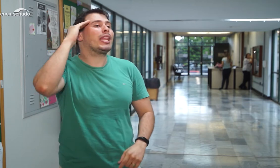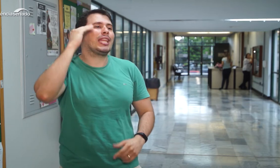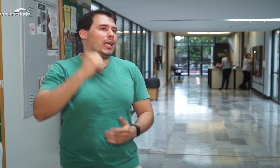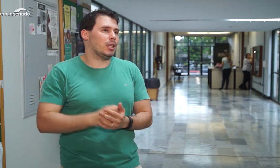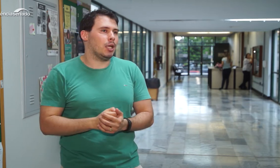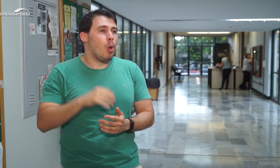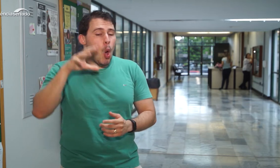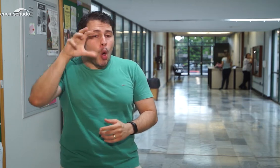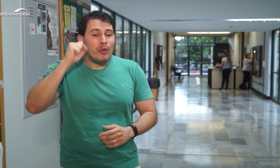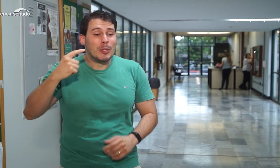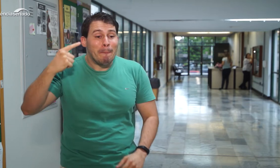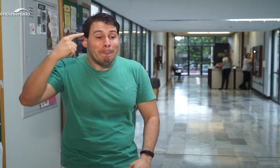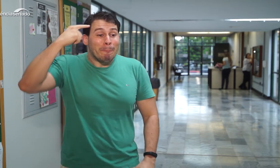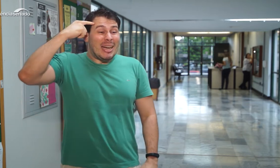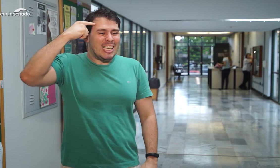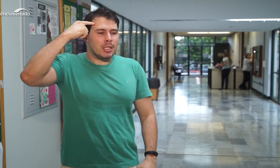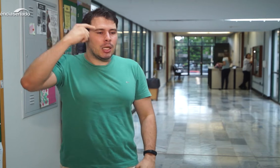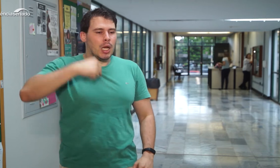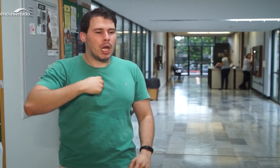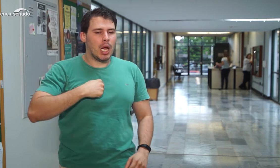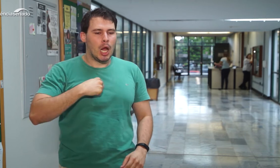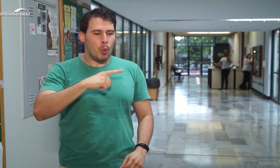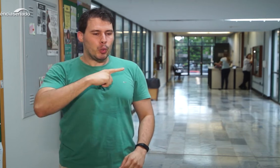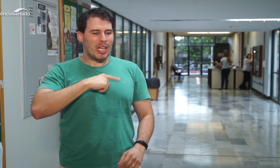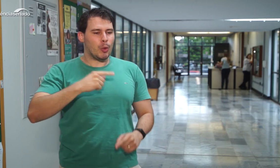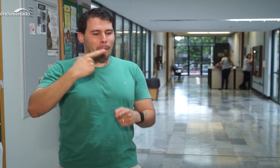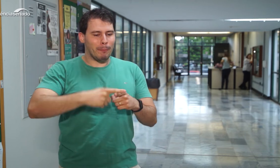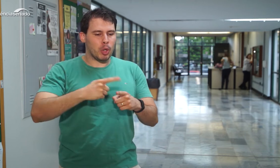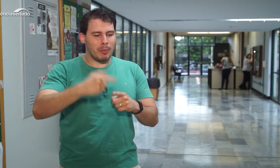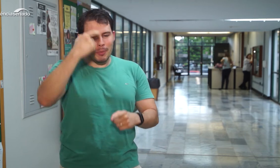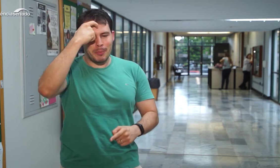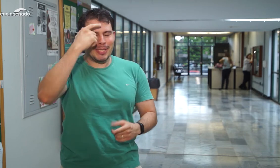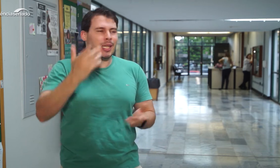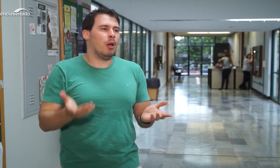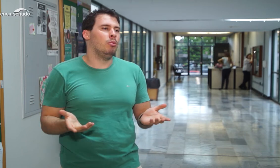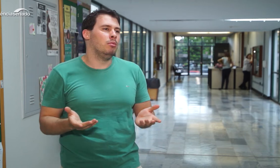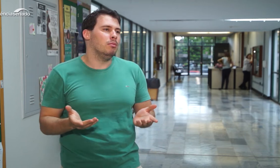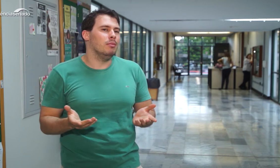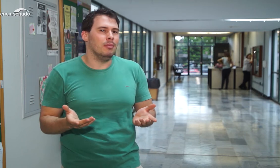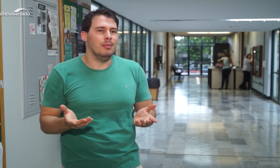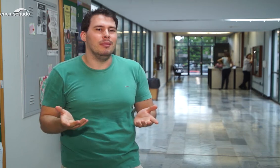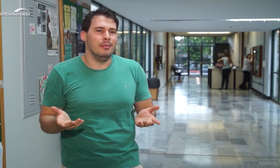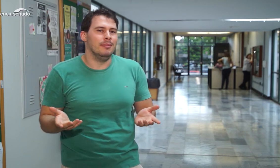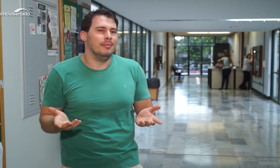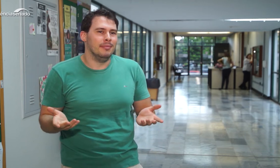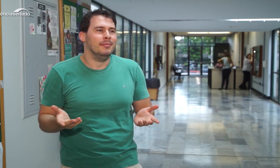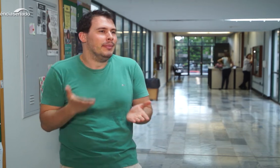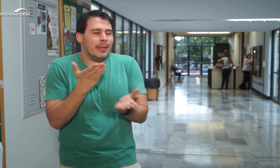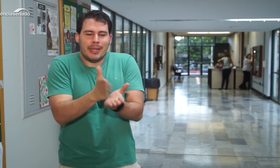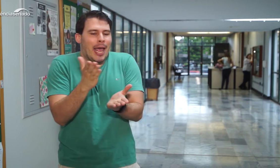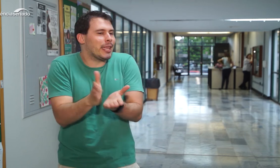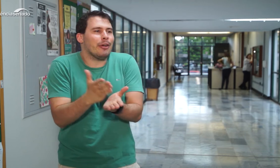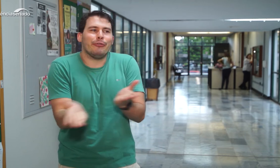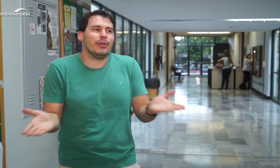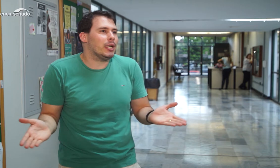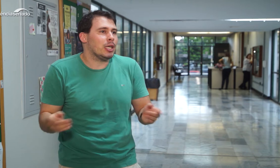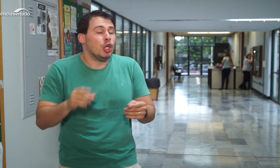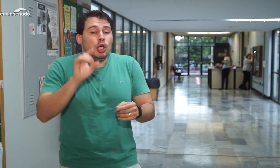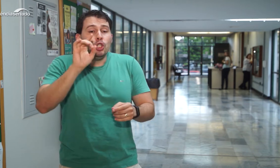porque os ouvintes não me entenderam, às vezes, pensam que eu tenho um problema mental só pelo fato de eu ser surdo. nada a ver.